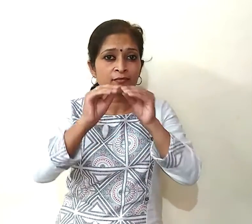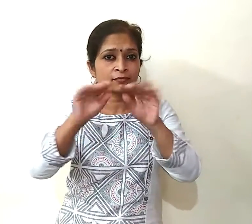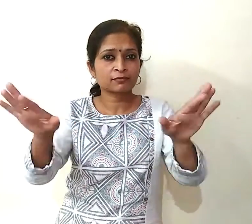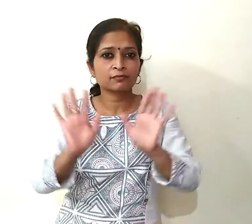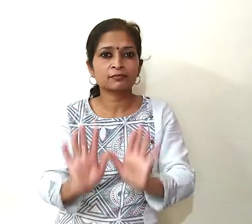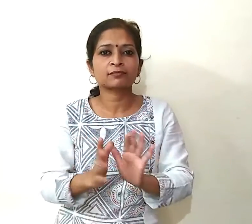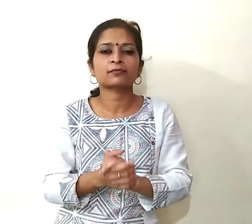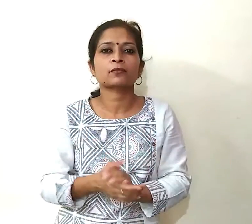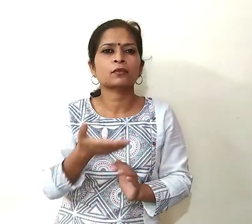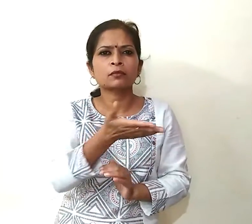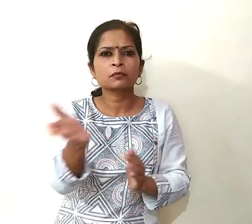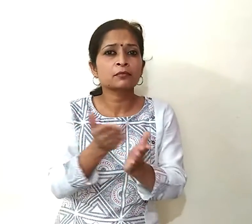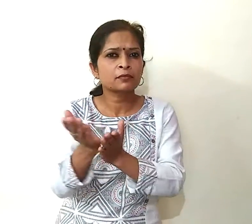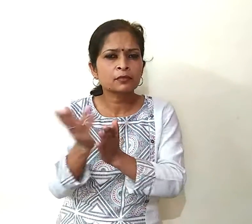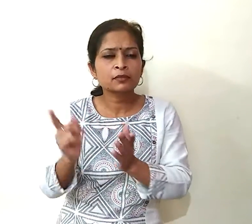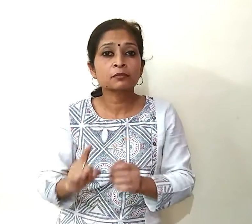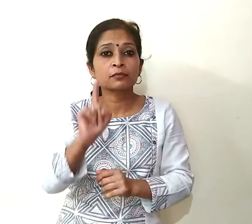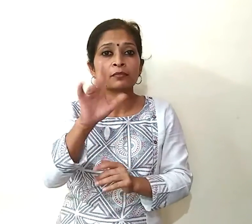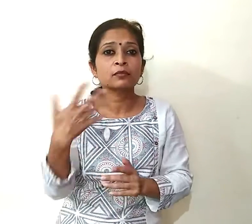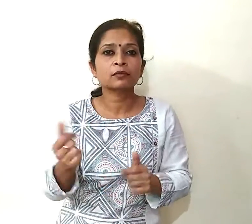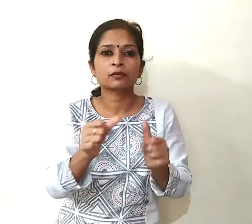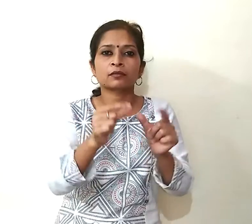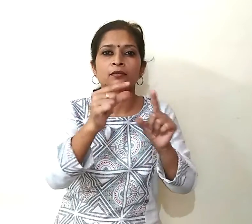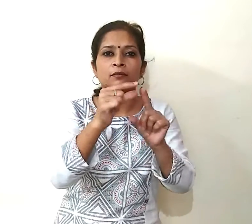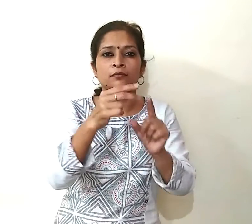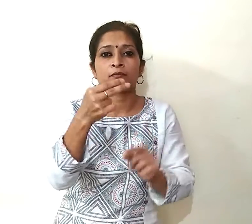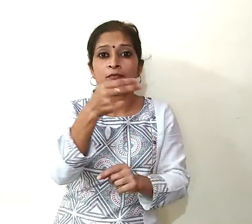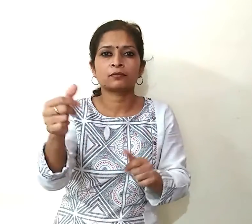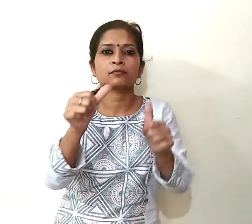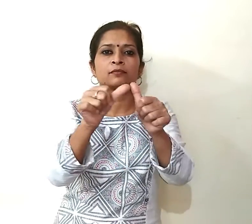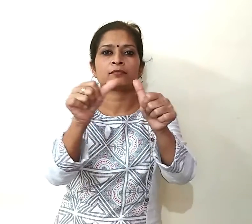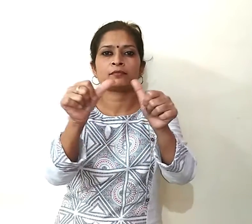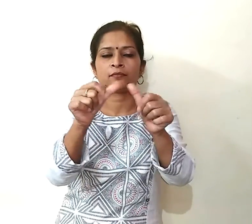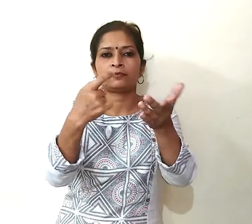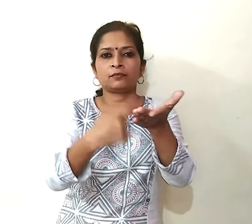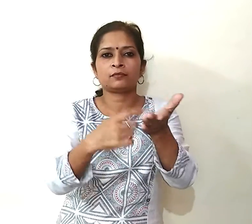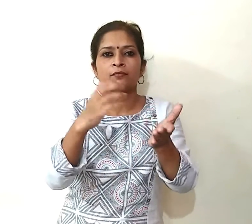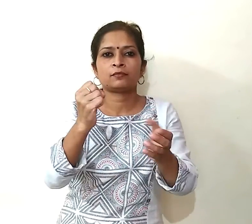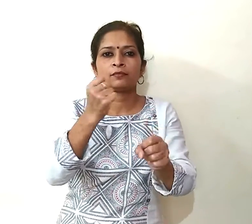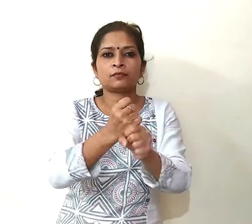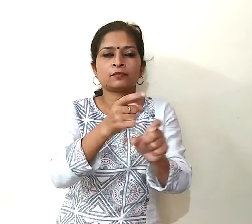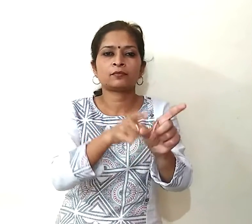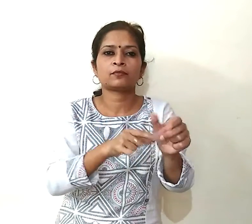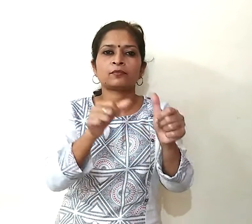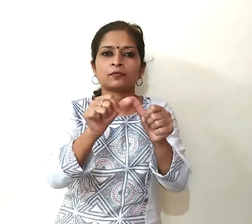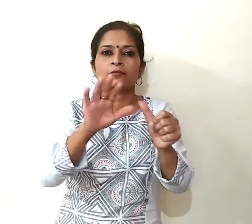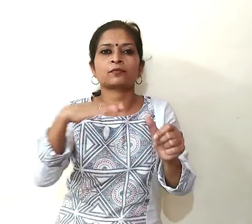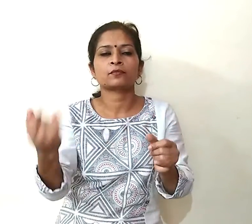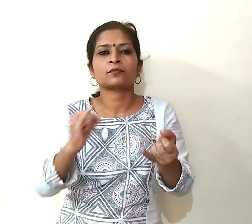इन्ही उपायों में से एक है आरोग्यसेतू आप जिसकी जानकारी आज इस प्रोग्राइम के माध्यम से